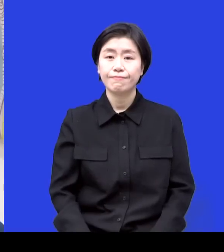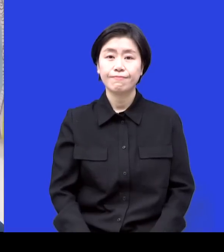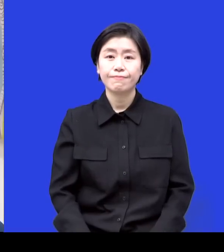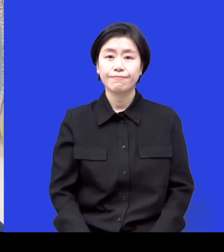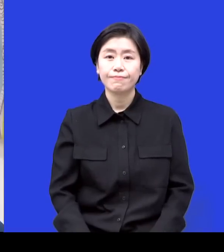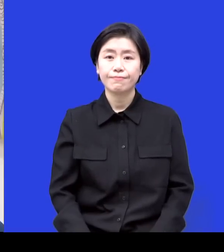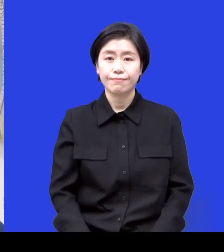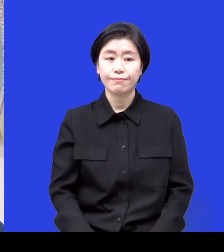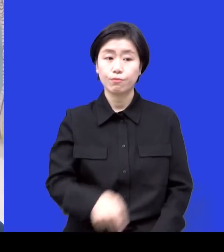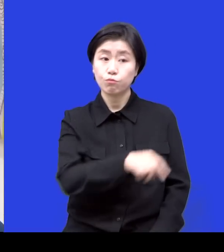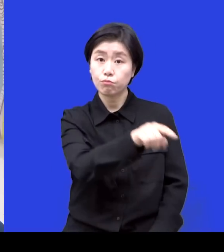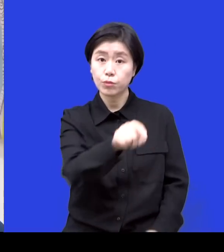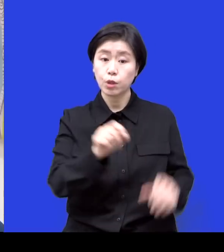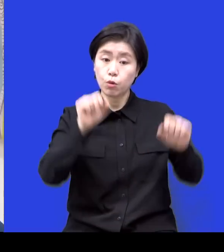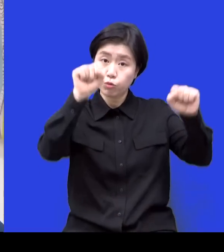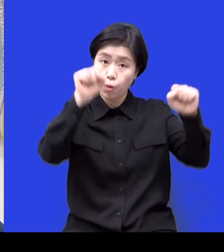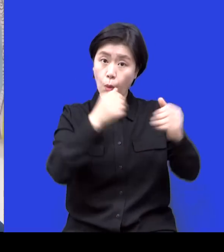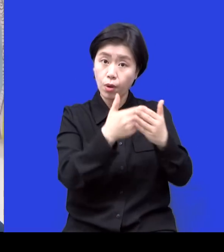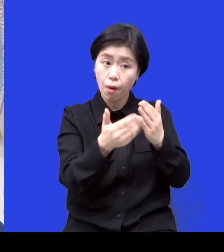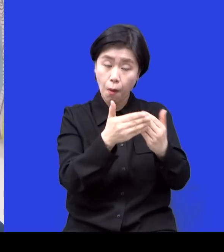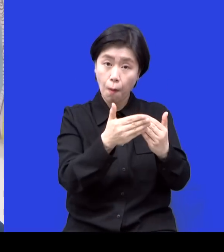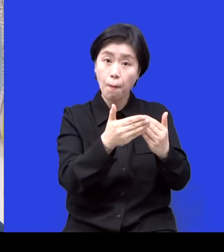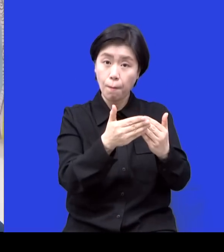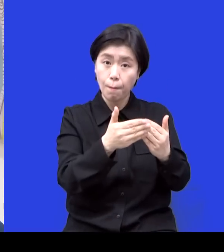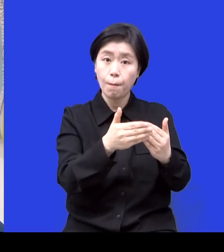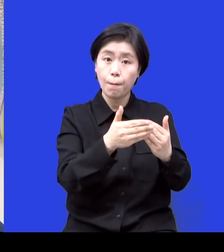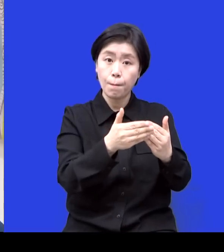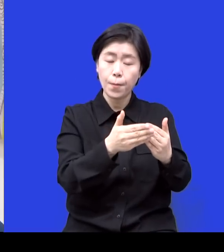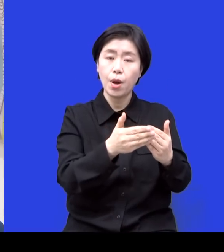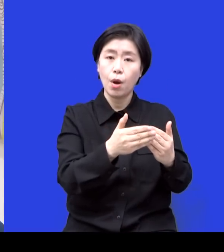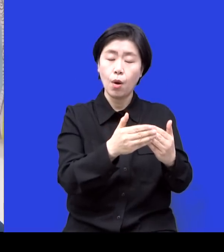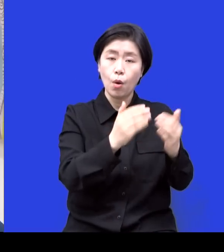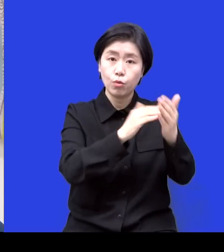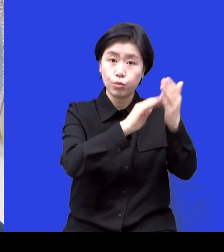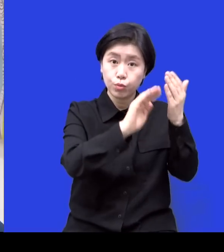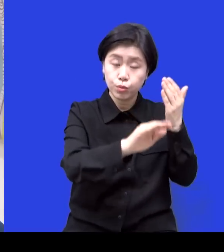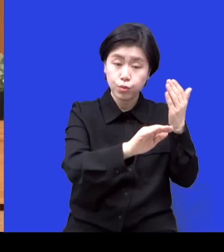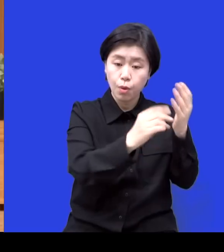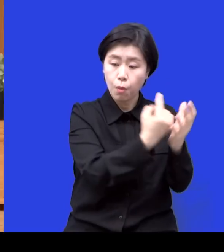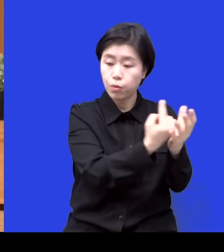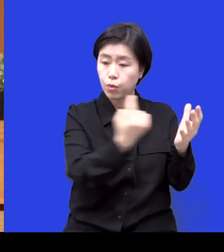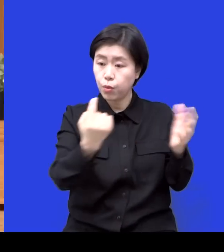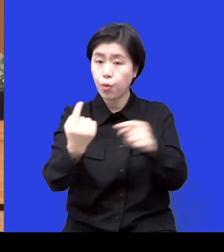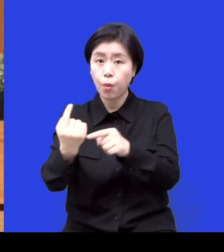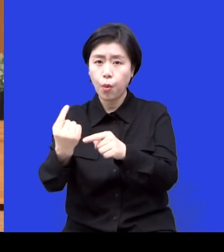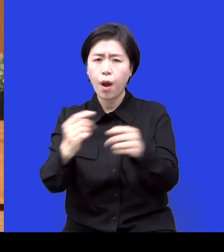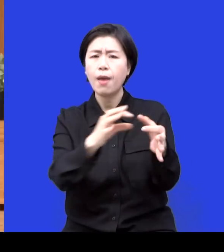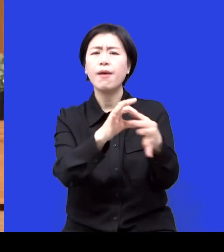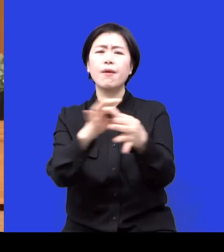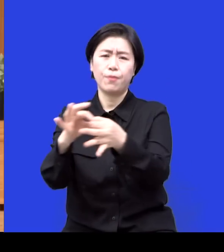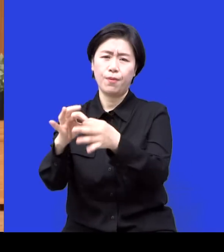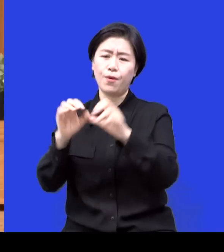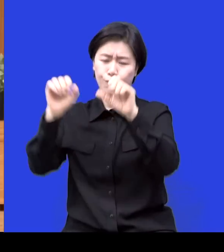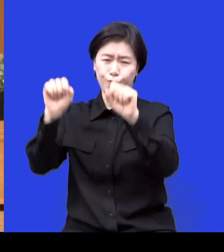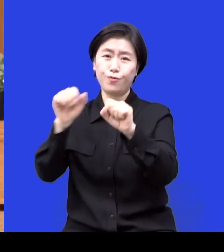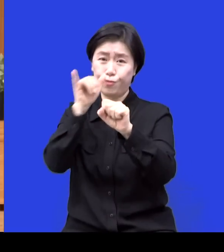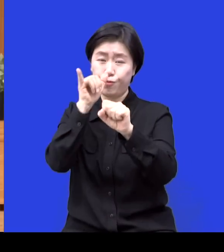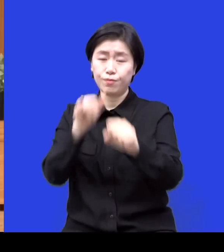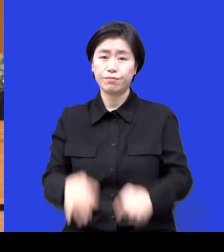아이들이 운동 경험을 통해서 퇴소를 하고 나서도 운동을 지속하는 아이들이 많아졌어요. 그래서 스트레스 아이들도 받잖아요.